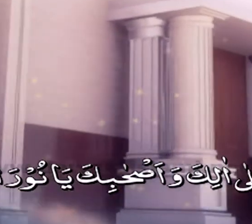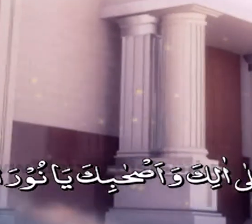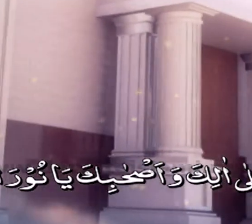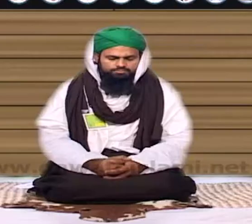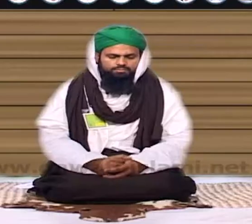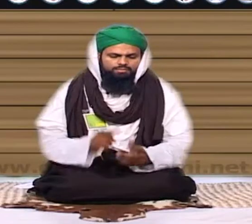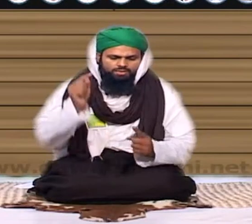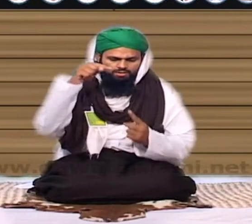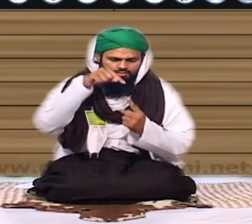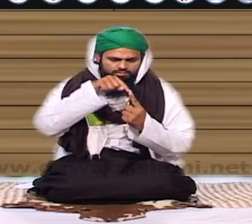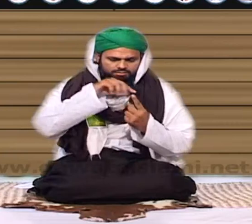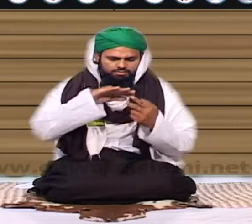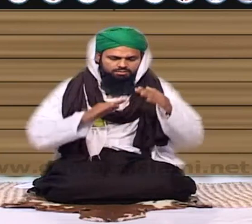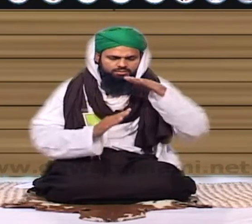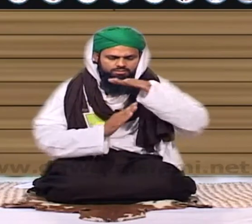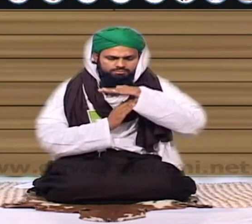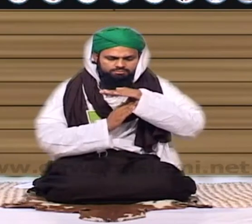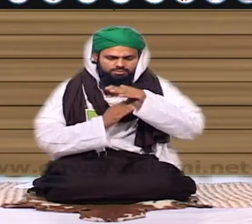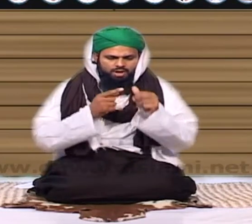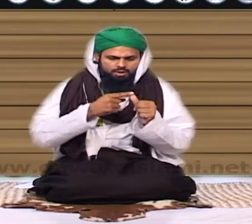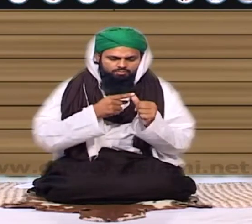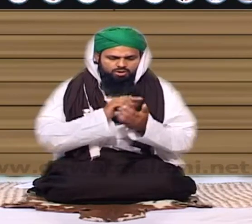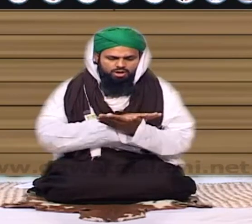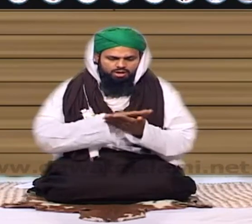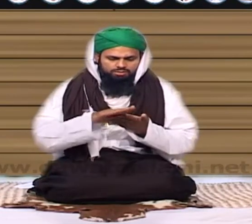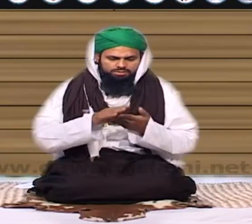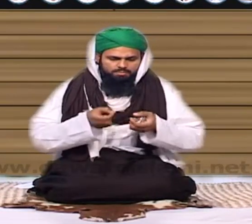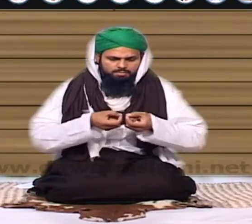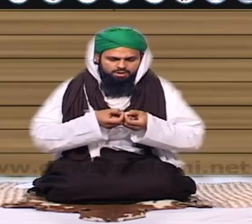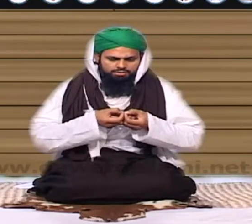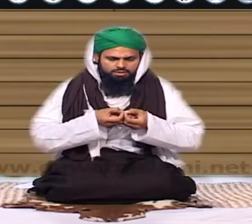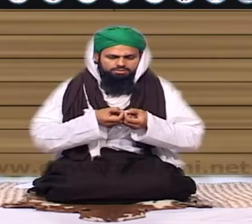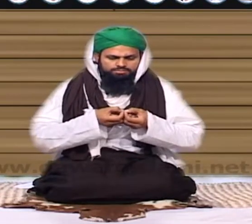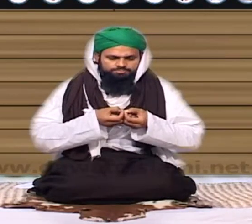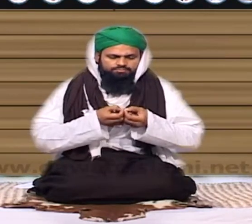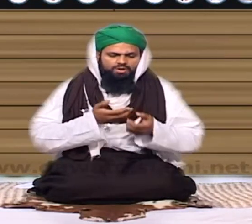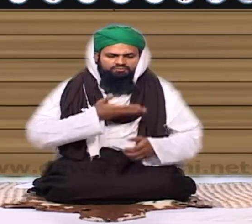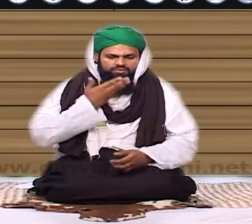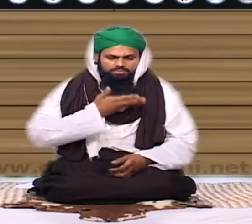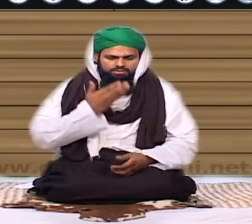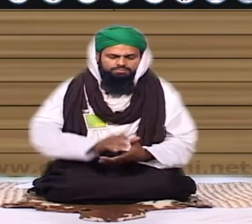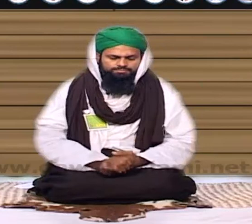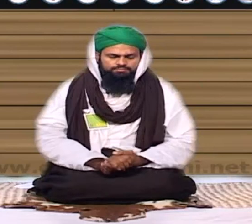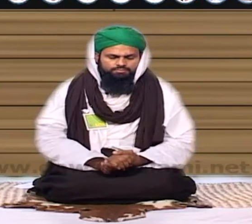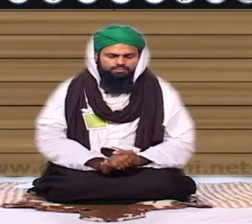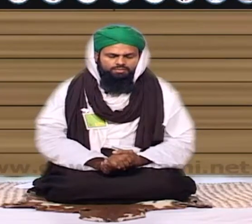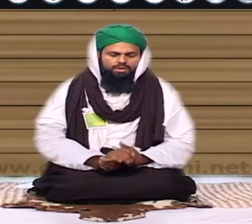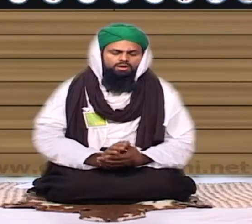حضرت ابو الحسن بغدادی رحمت اللہ تعالیٰ فرماتے ہیں حضرت ابن حامد